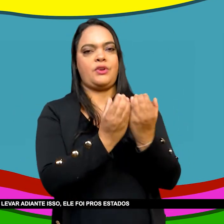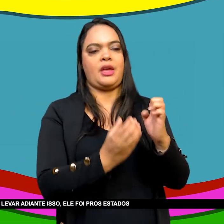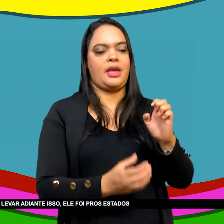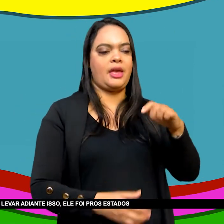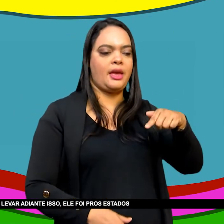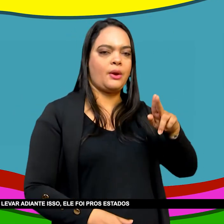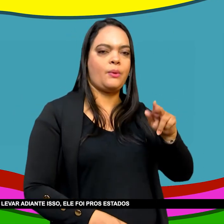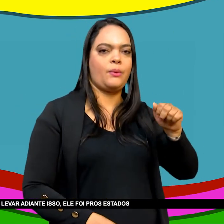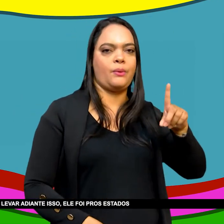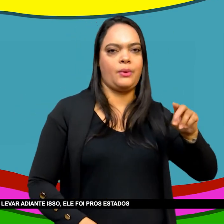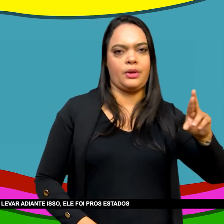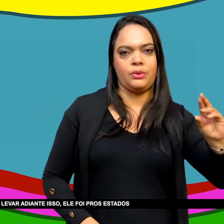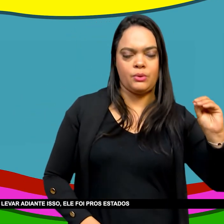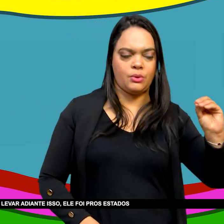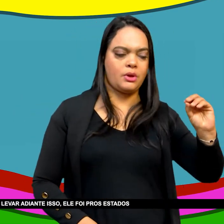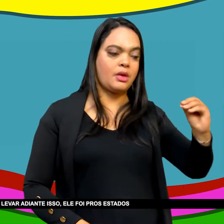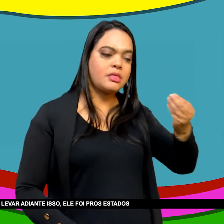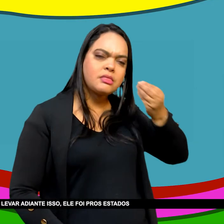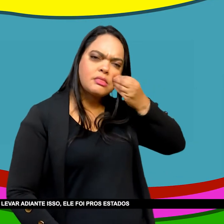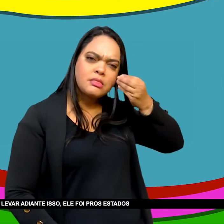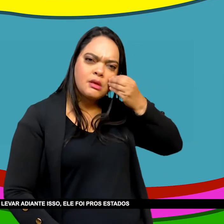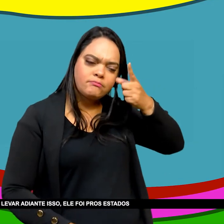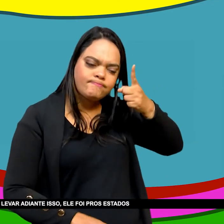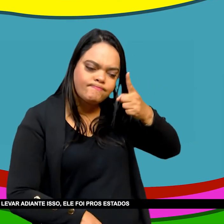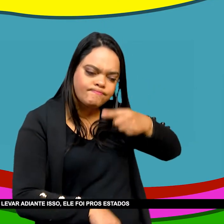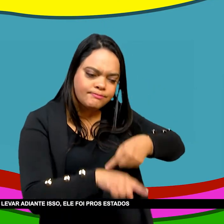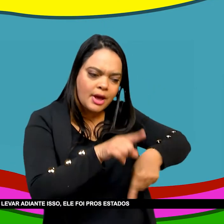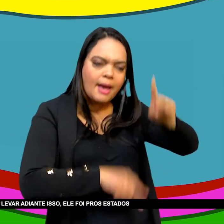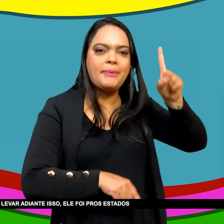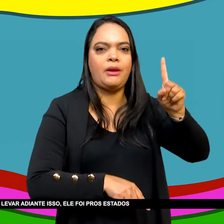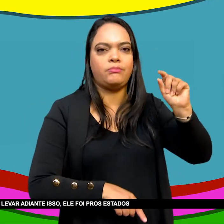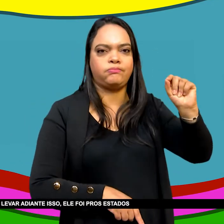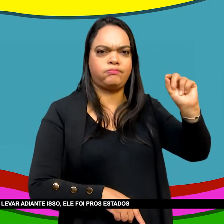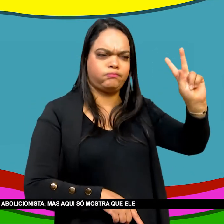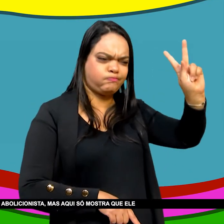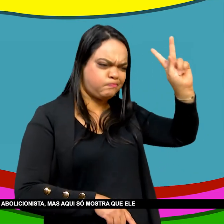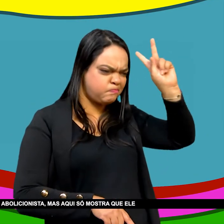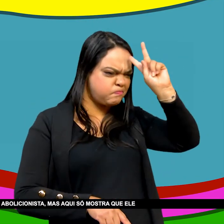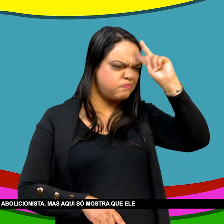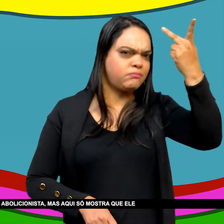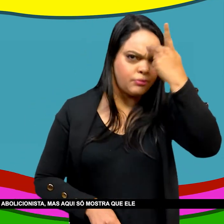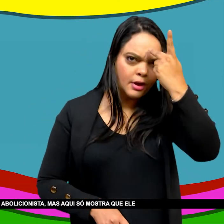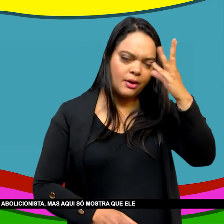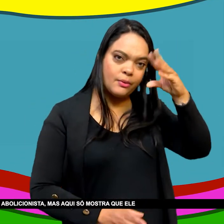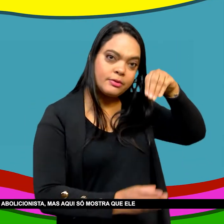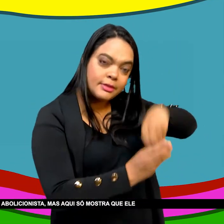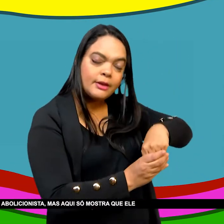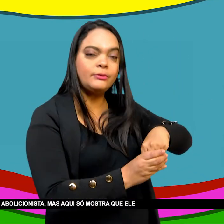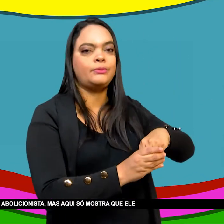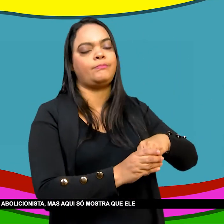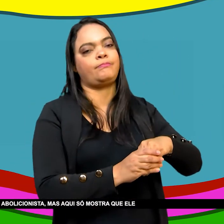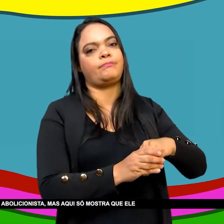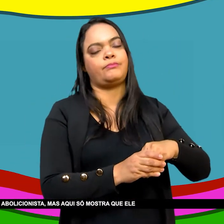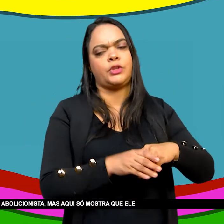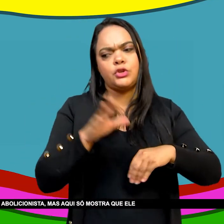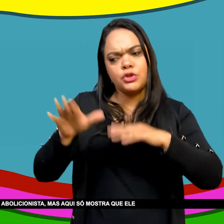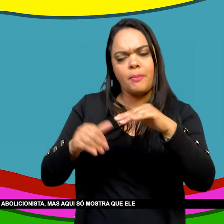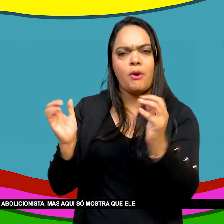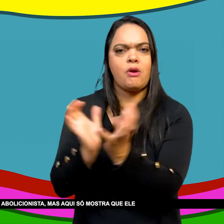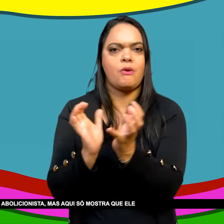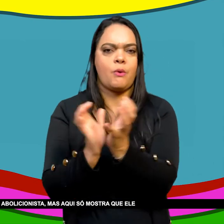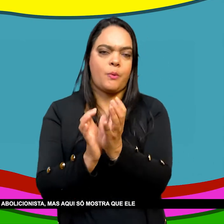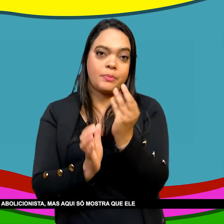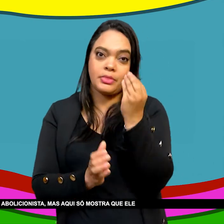condições políticas E sociais Para ele levar adiante Isso ele foi para os Estados Unidos E lá virou Uma pessoa